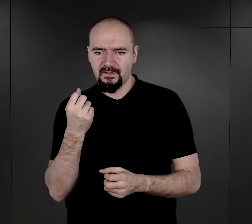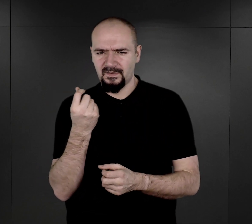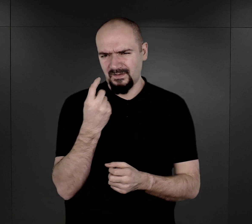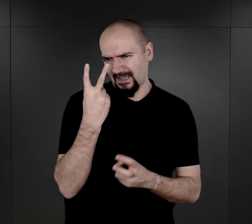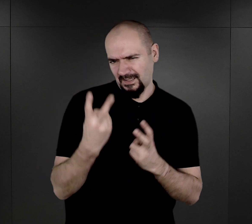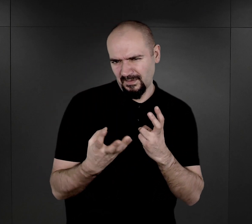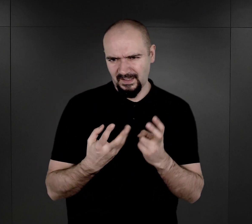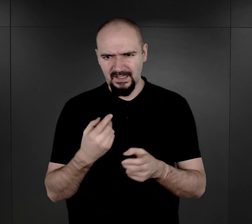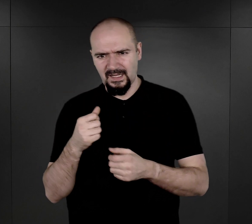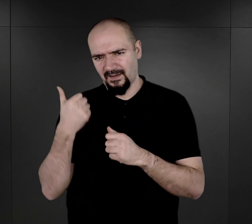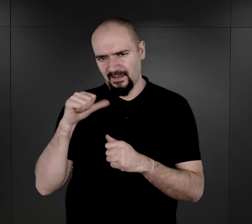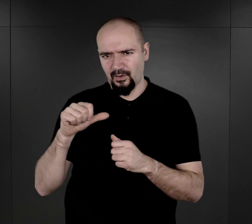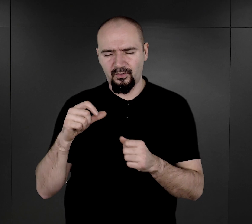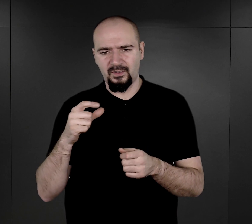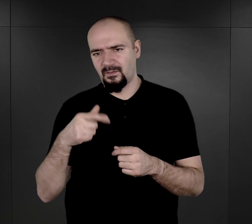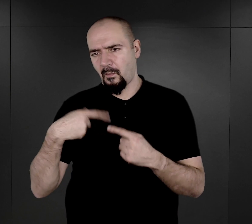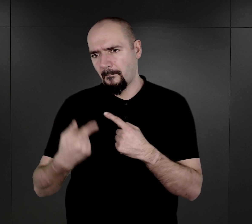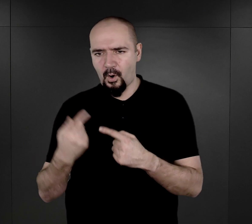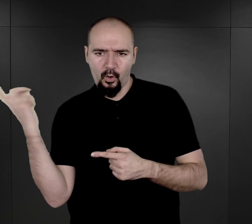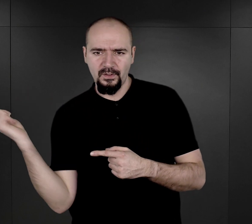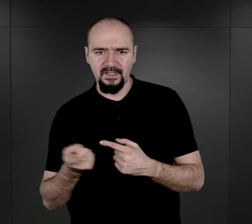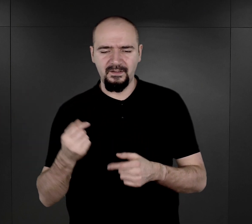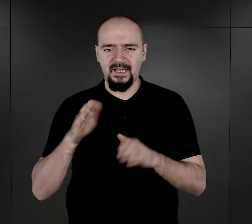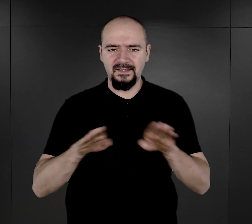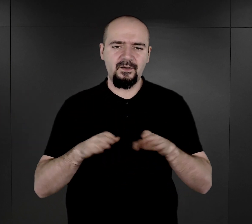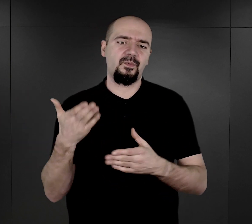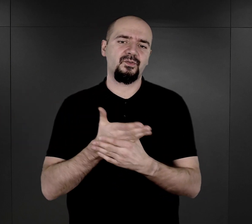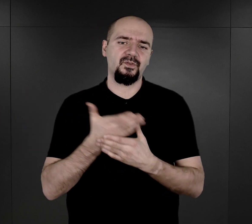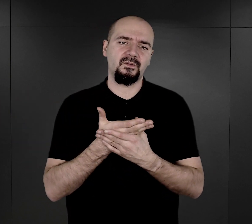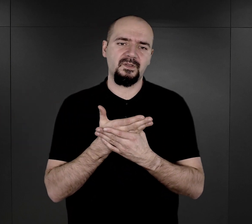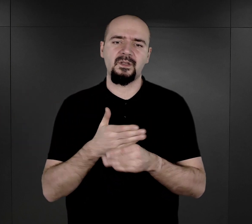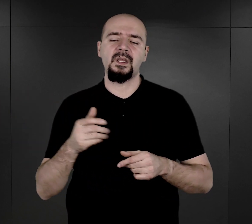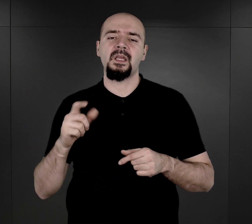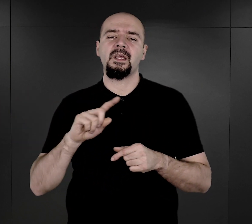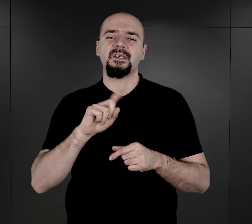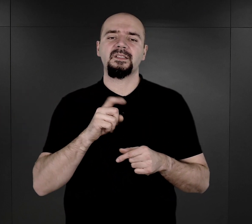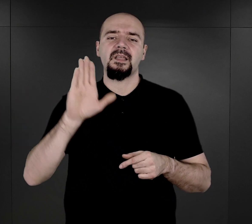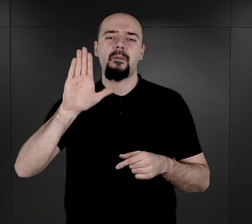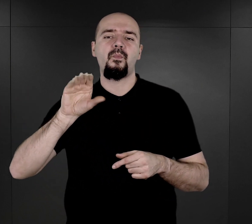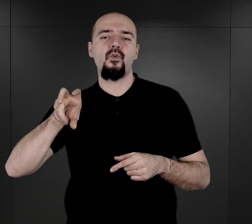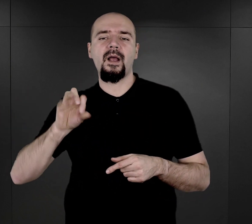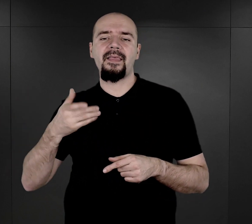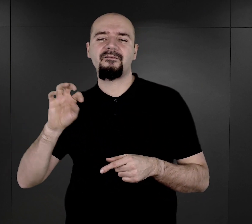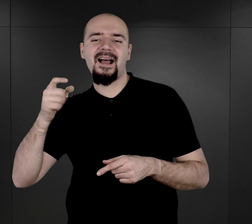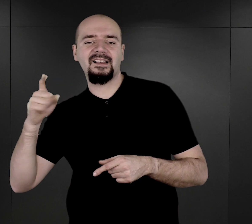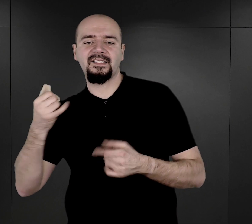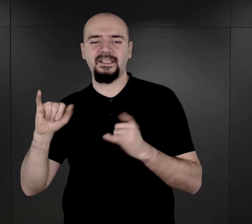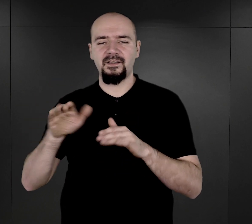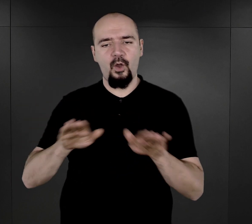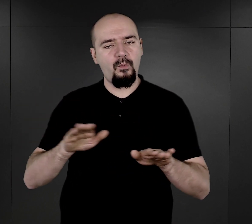kilka tygodni dosłownie po likwidacji z obozu Buchenwald przywieziono kilkuset